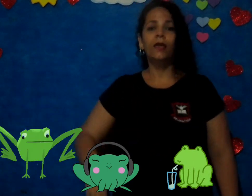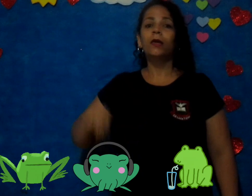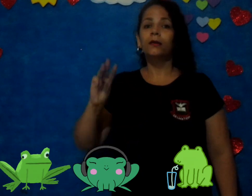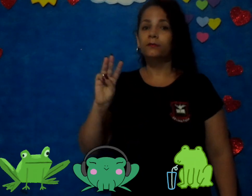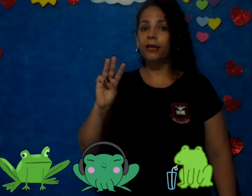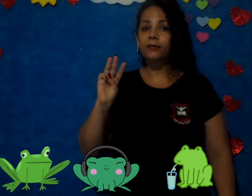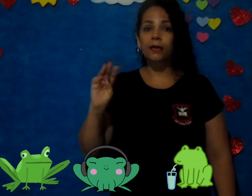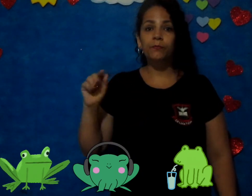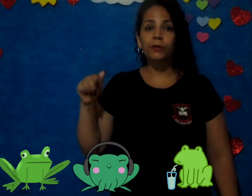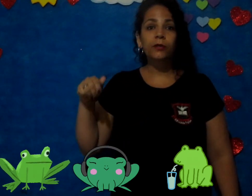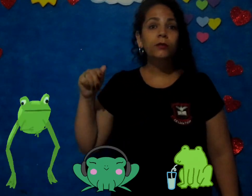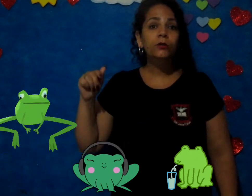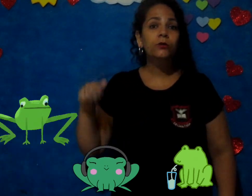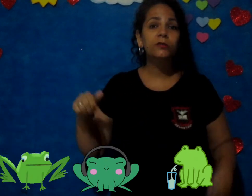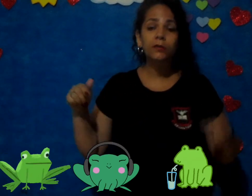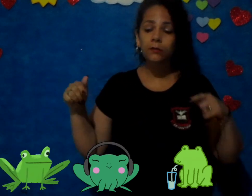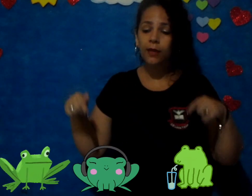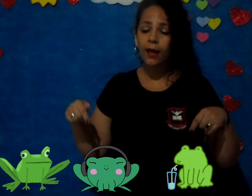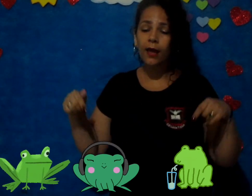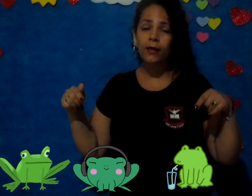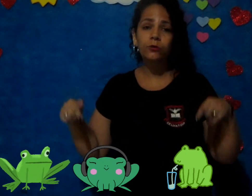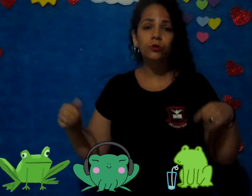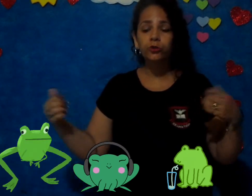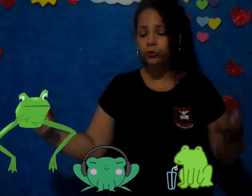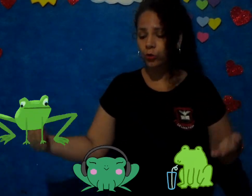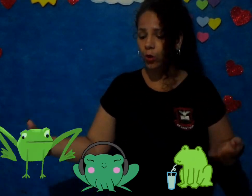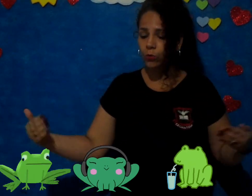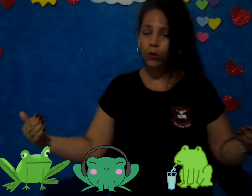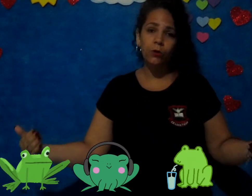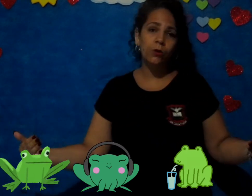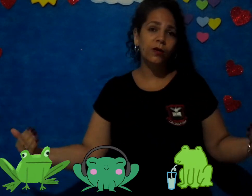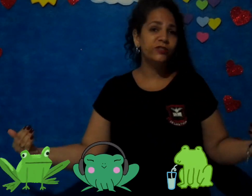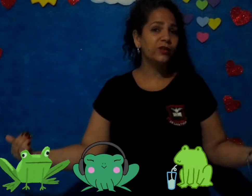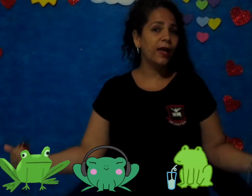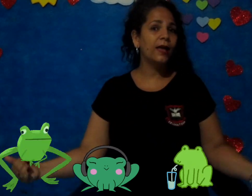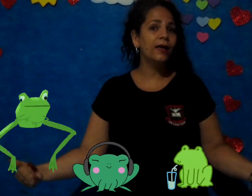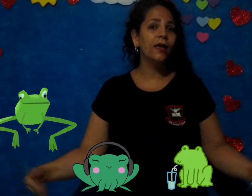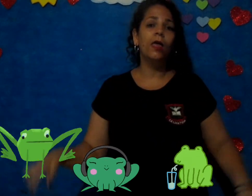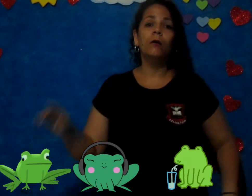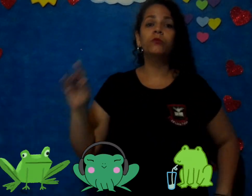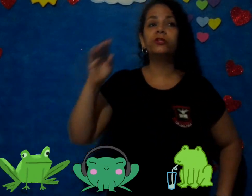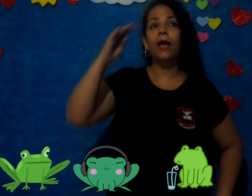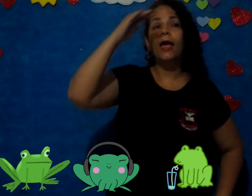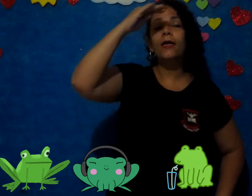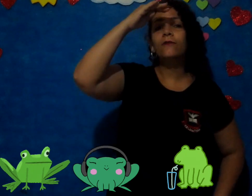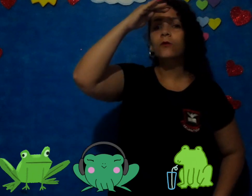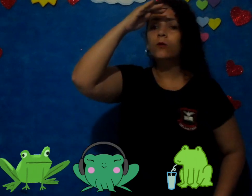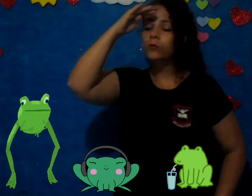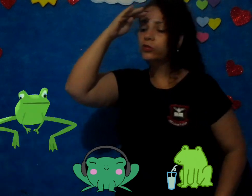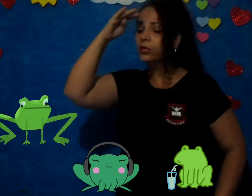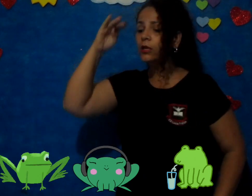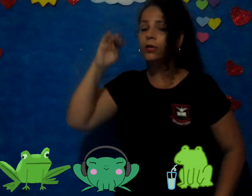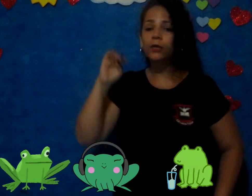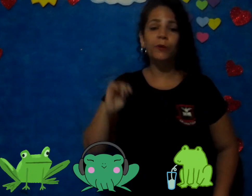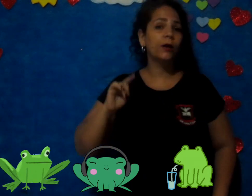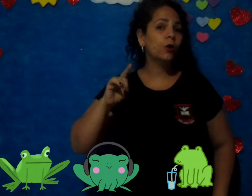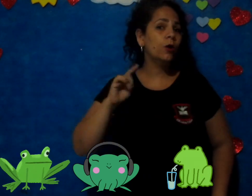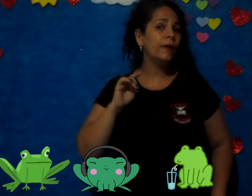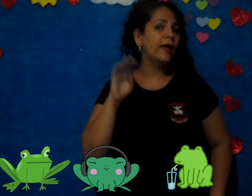Três sapinhos sentados no tronco a coaxar Buscavam mosquinha pra comer